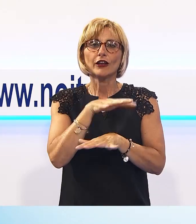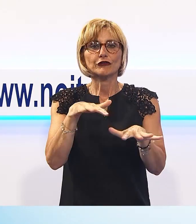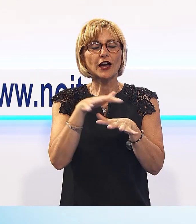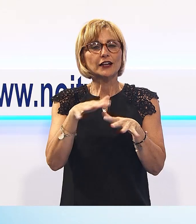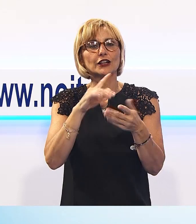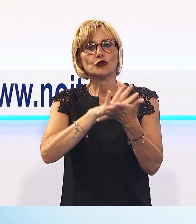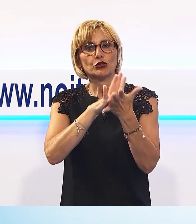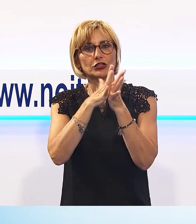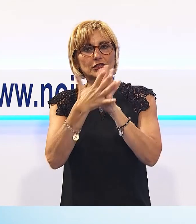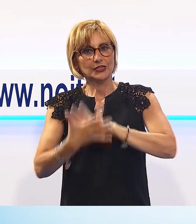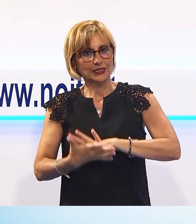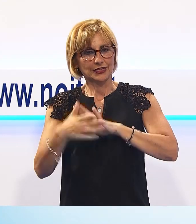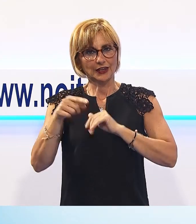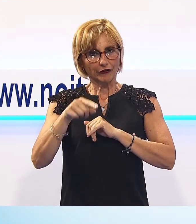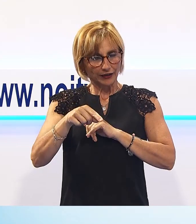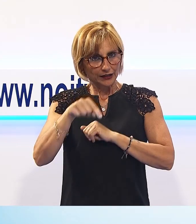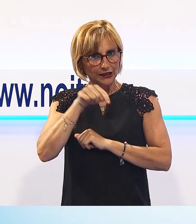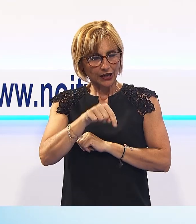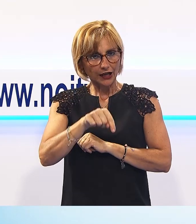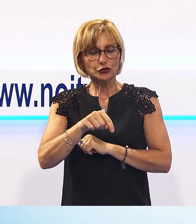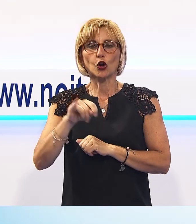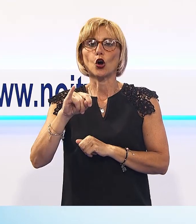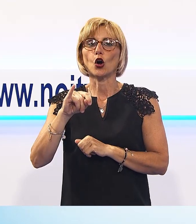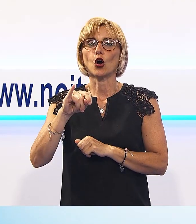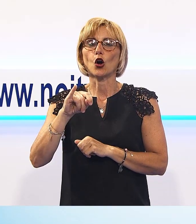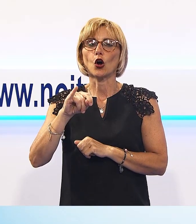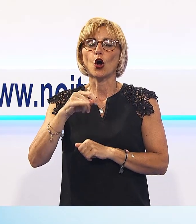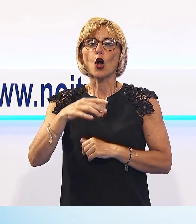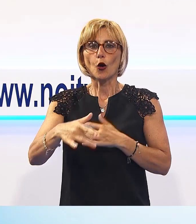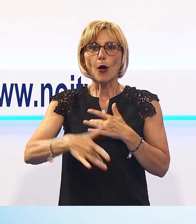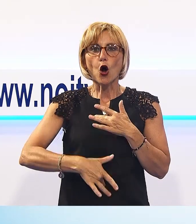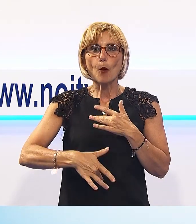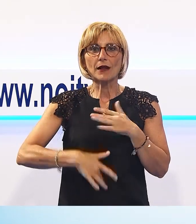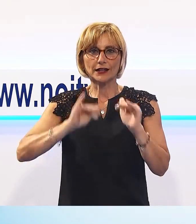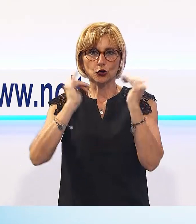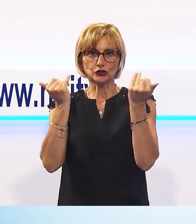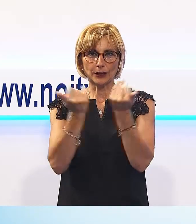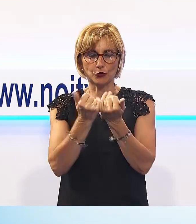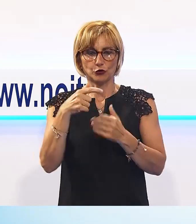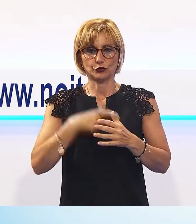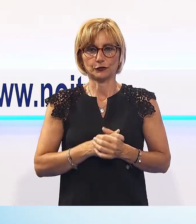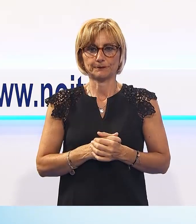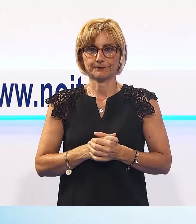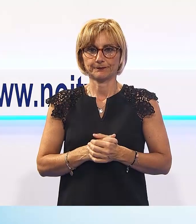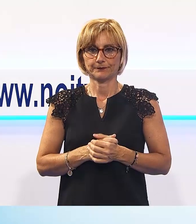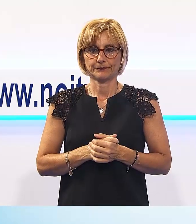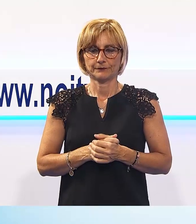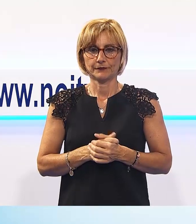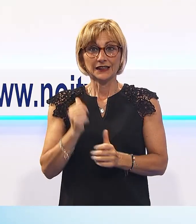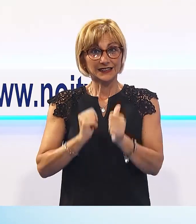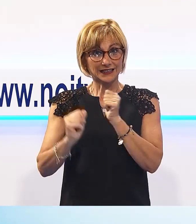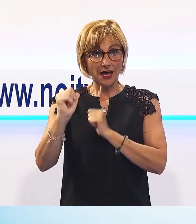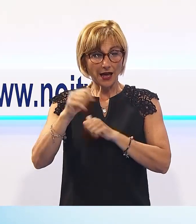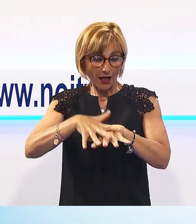vecchio successo di Lorenzo Cherubini, in arte giovanotti, l'ombelico del mondo. Una folla oceanica ha